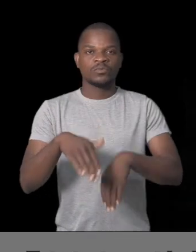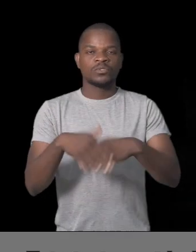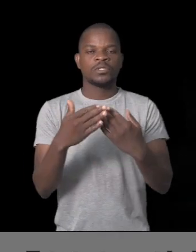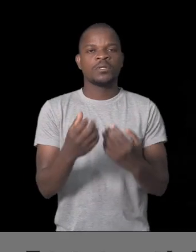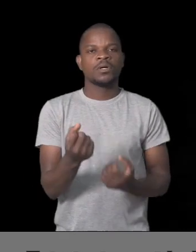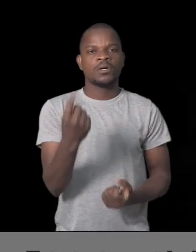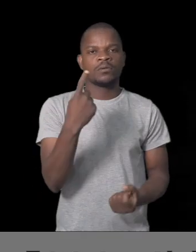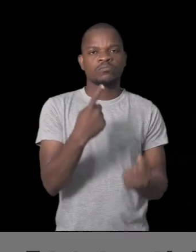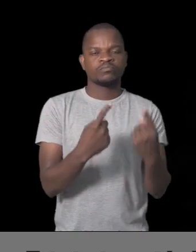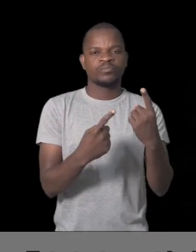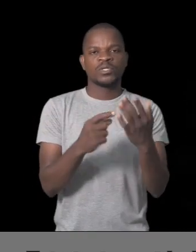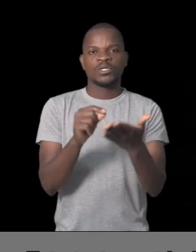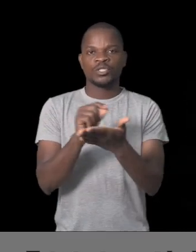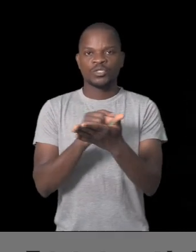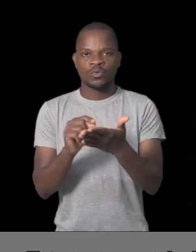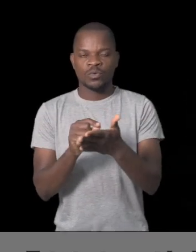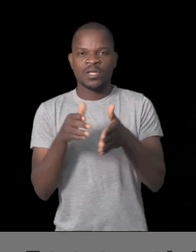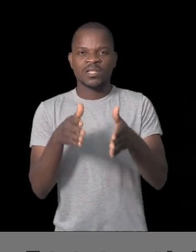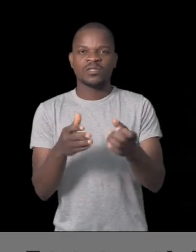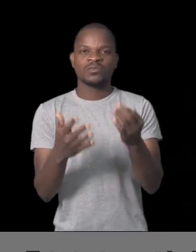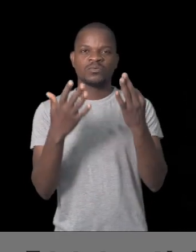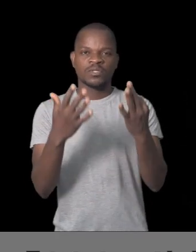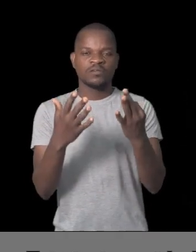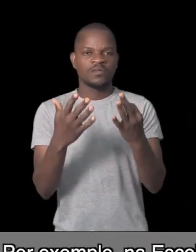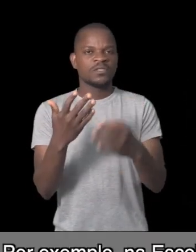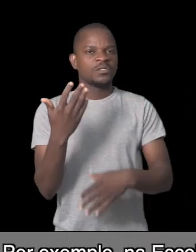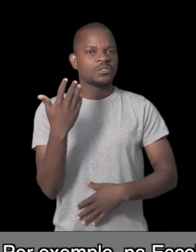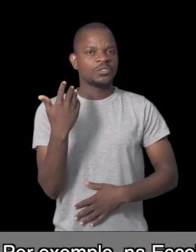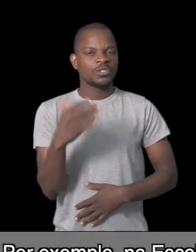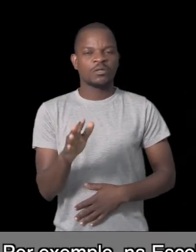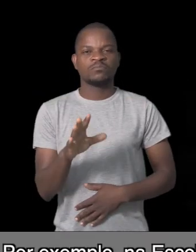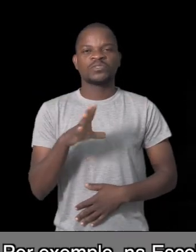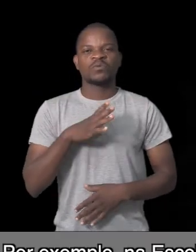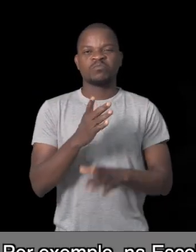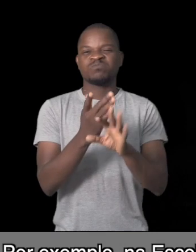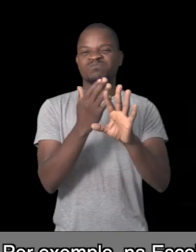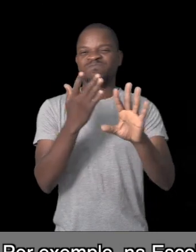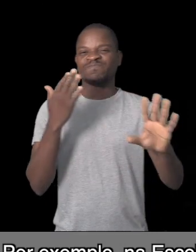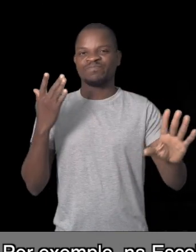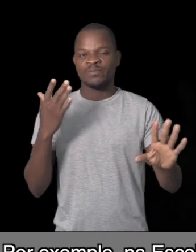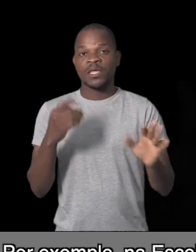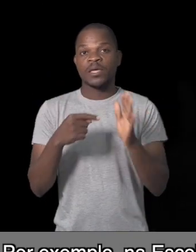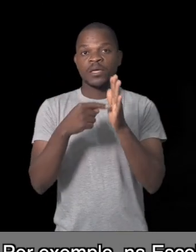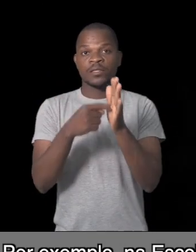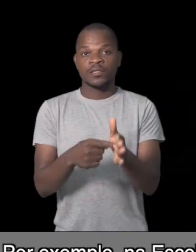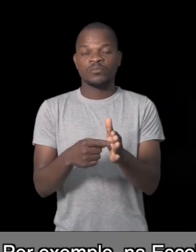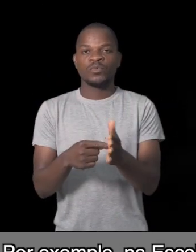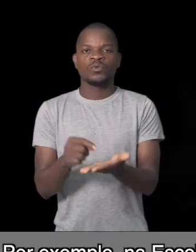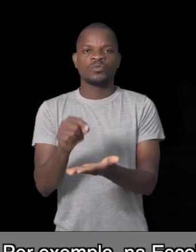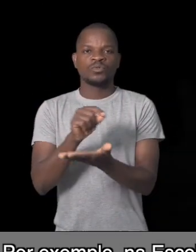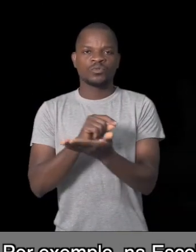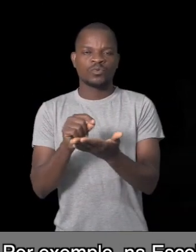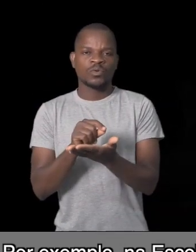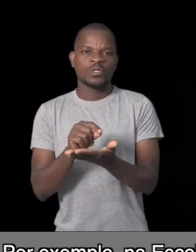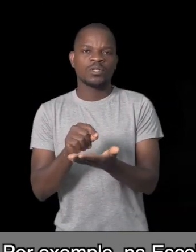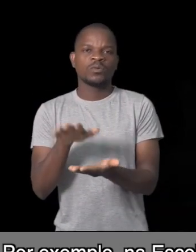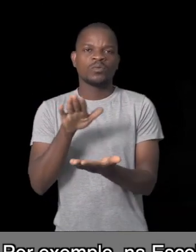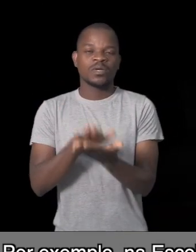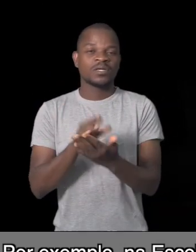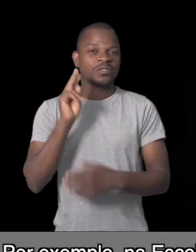da capital registram filhas longas. Por exemplo, na escola secundária Jusina Machal são esperados